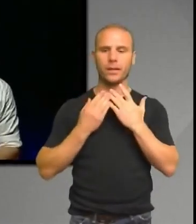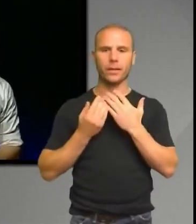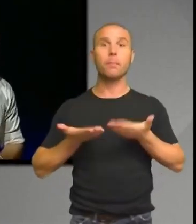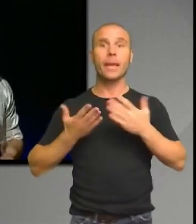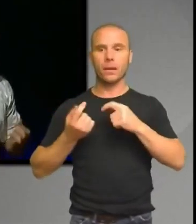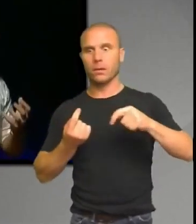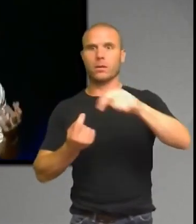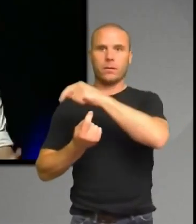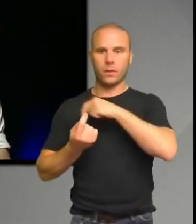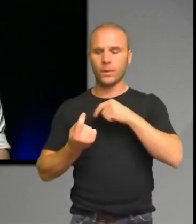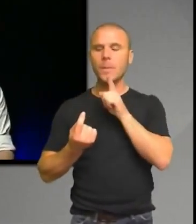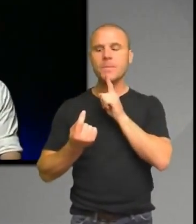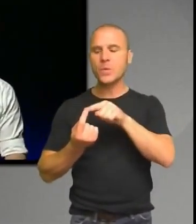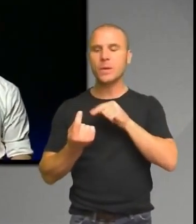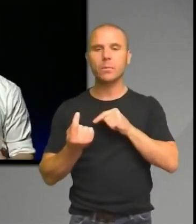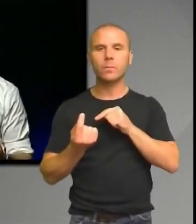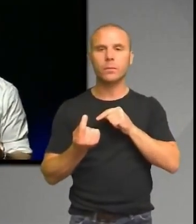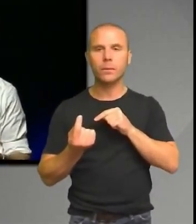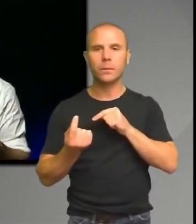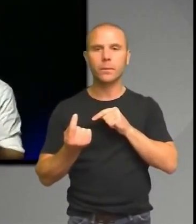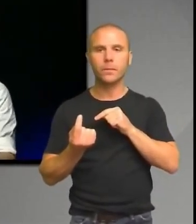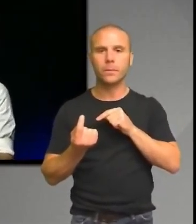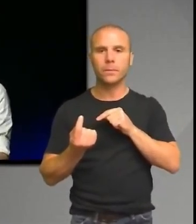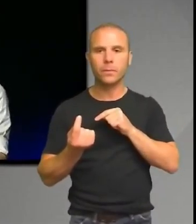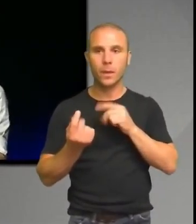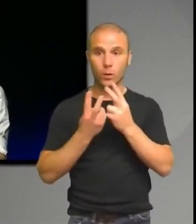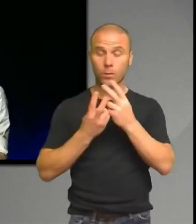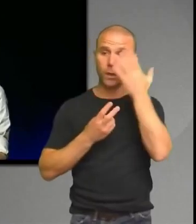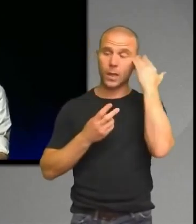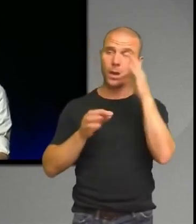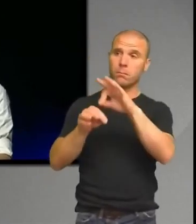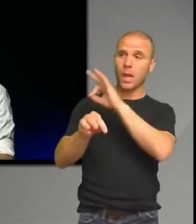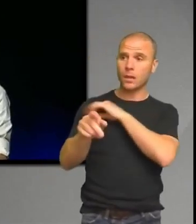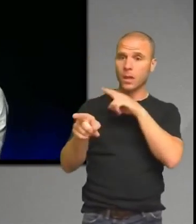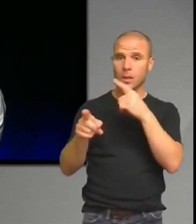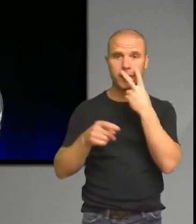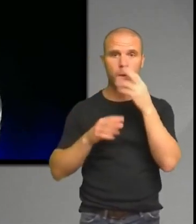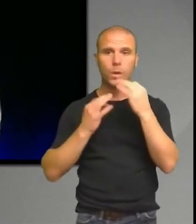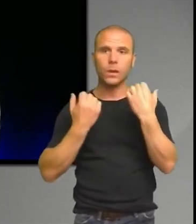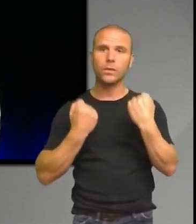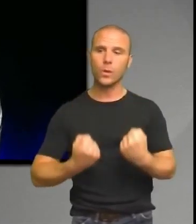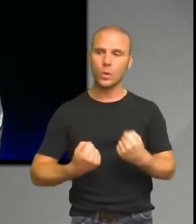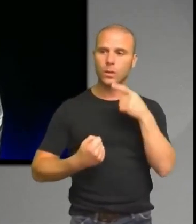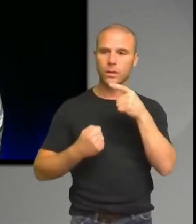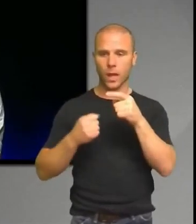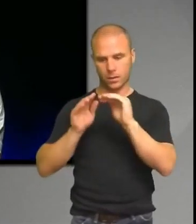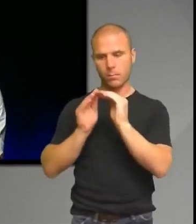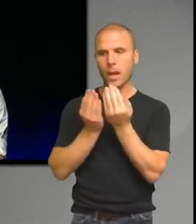innan att mäta stjärnans rörelser kan man alltså mäta hur tung planeten är. Alltså hur mycket den påverkar stjärnans rörelser.